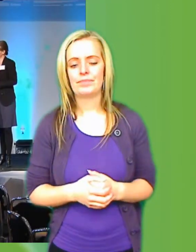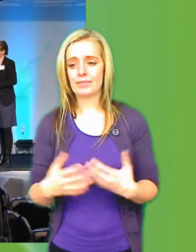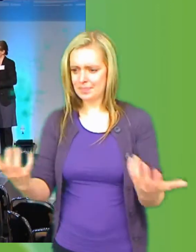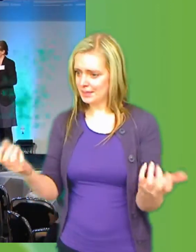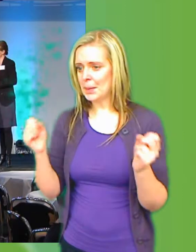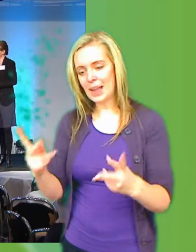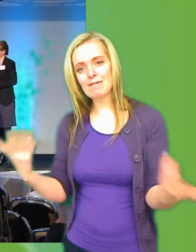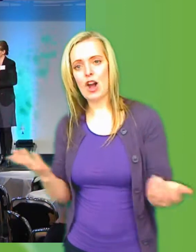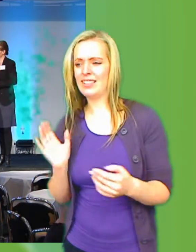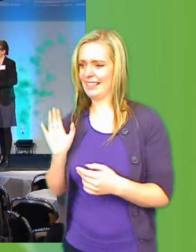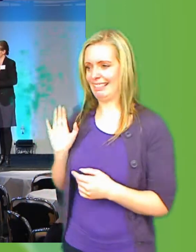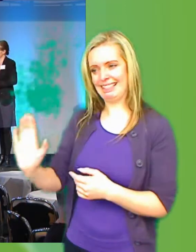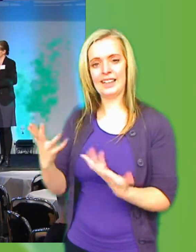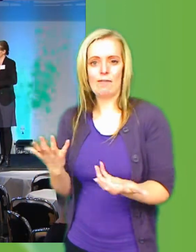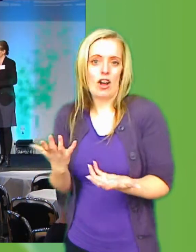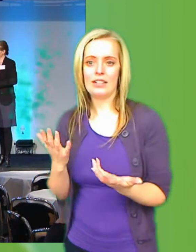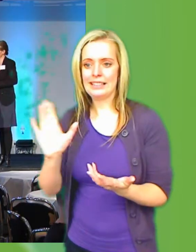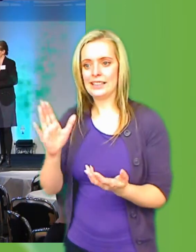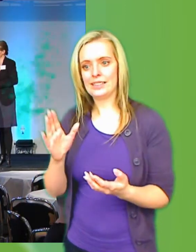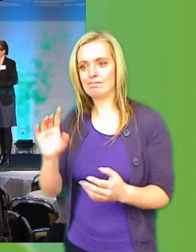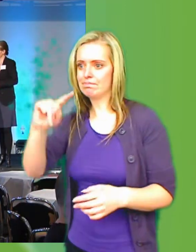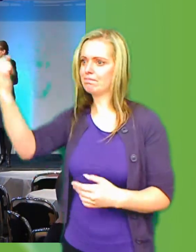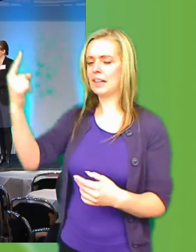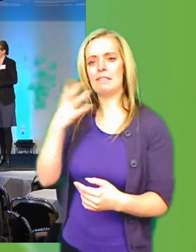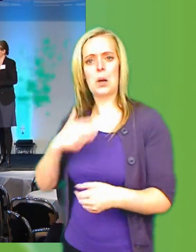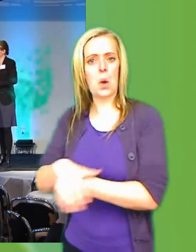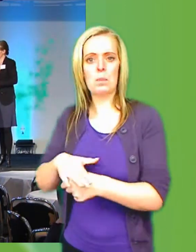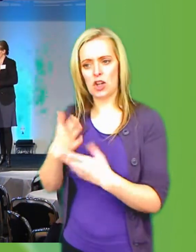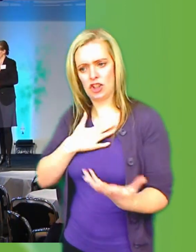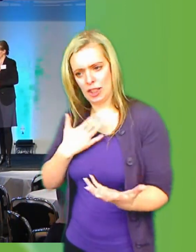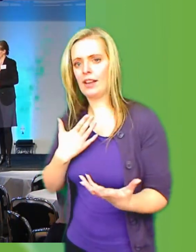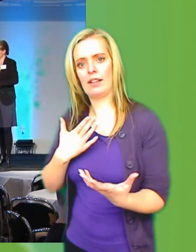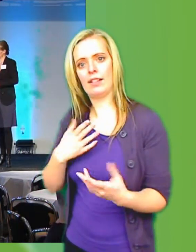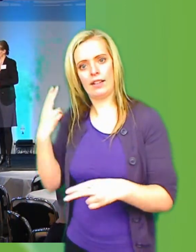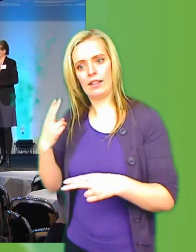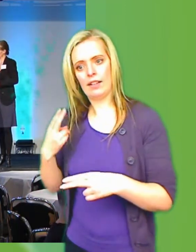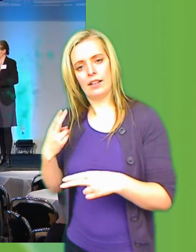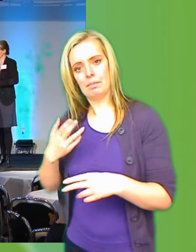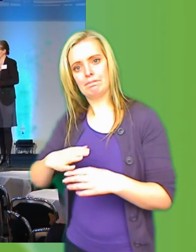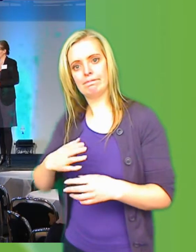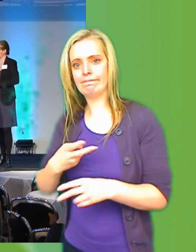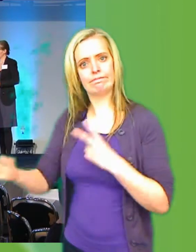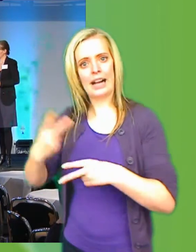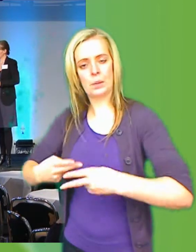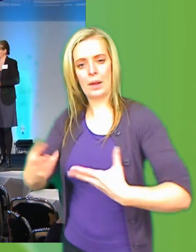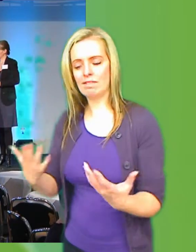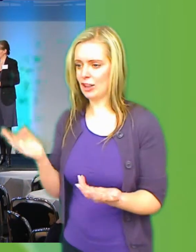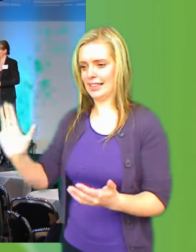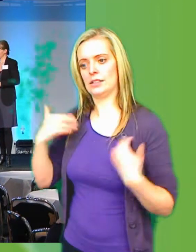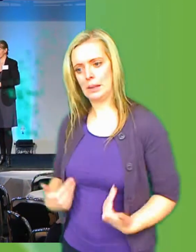din... Vad brinner du mest för? Vilket område är det som du tycker är mest angeläget? Eller är personligen mest engagerad i?